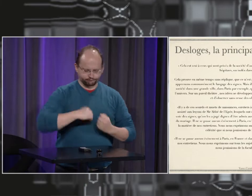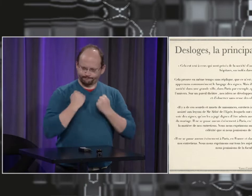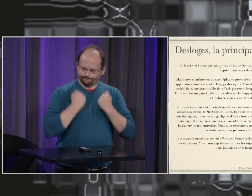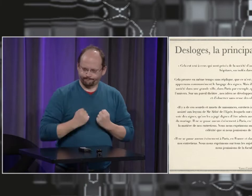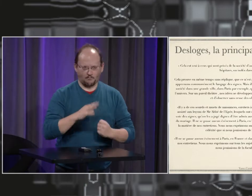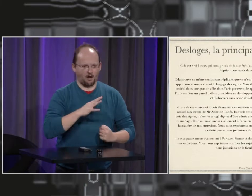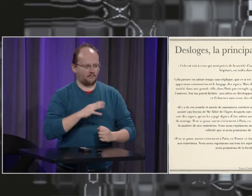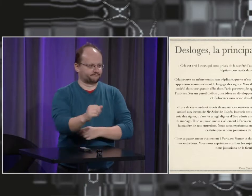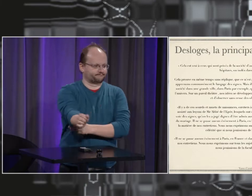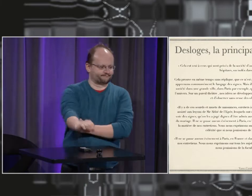En réalité,